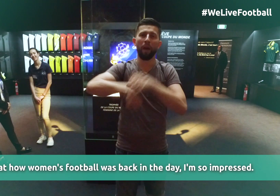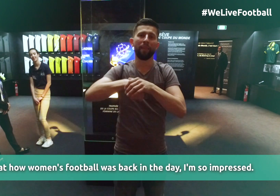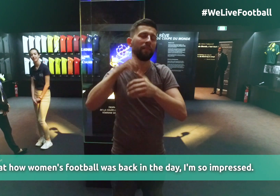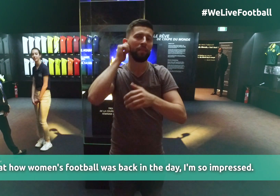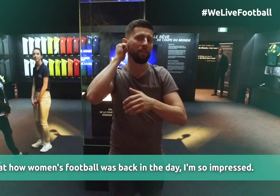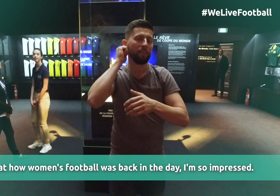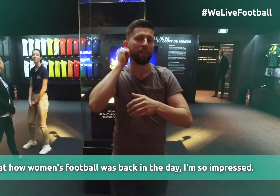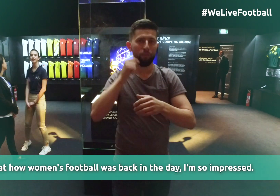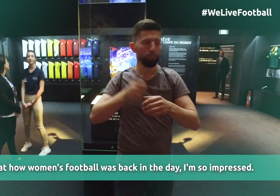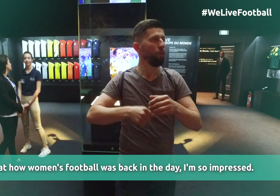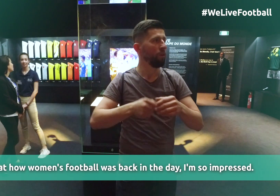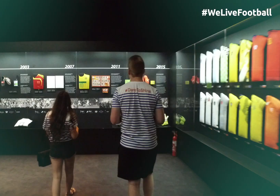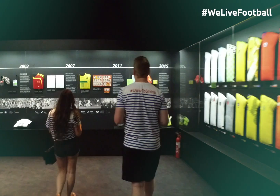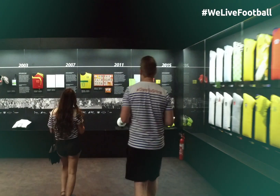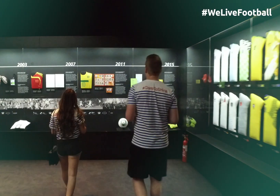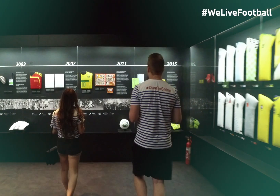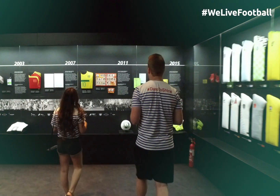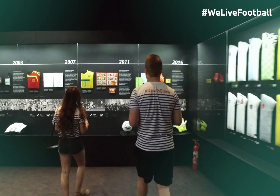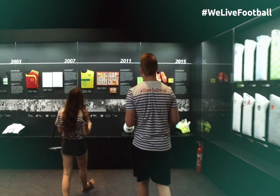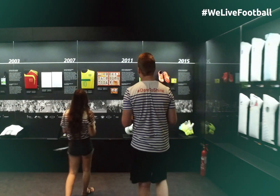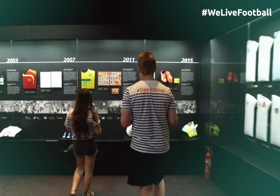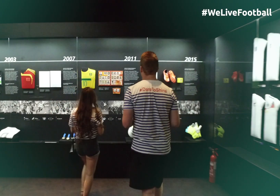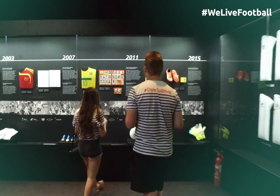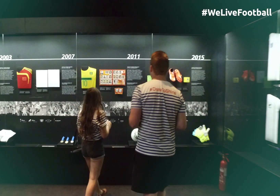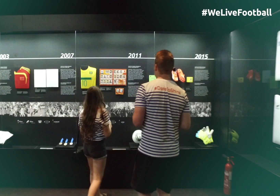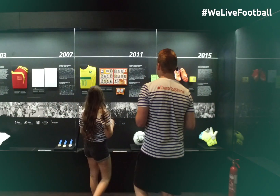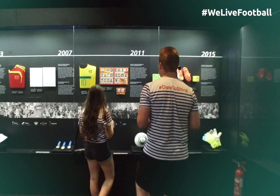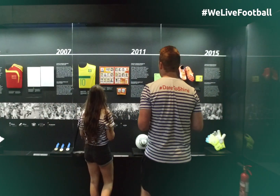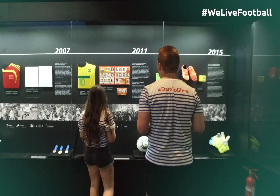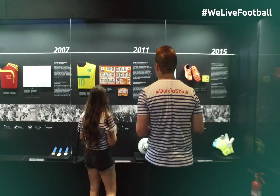kobiet w dawnych czasach. Jestem naprawdę pod wrażenie.